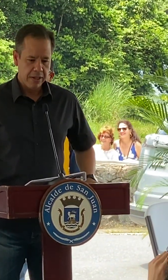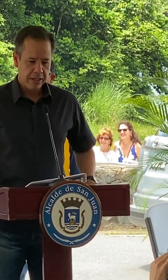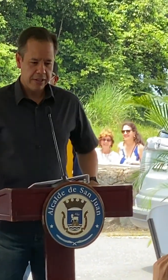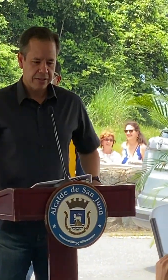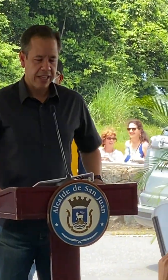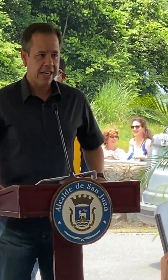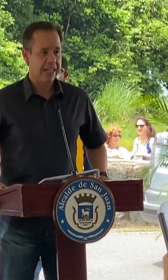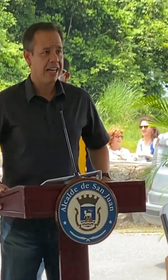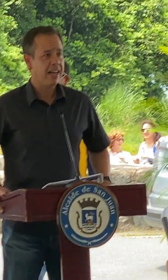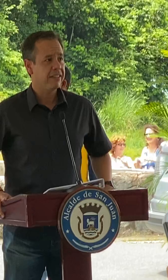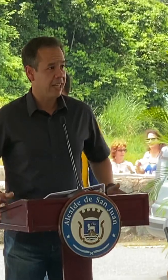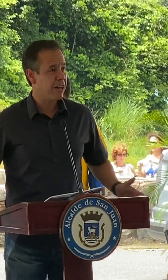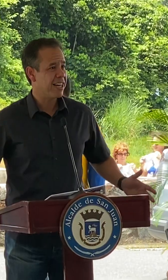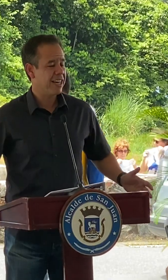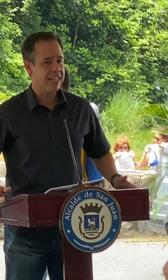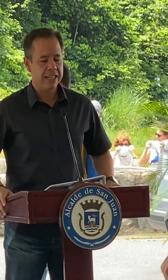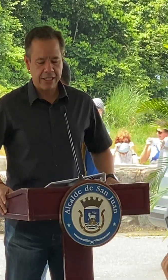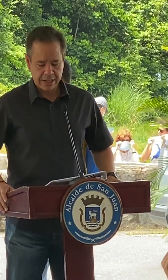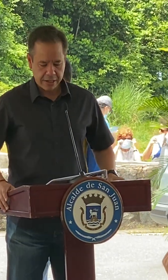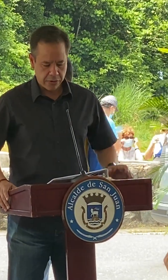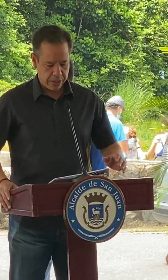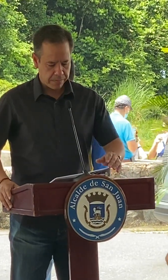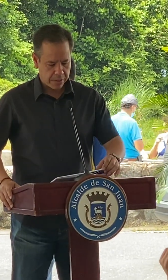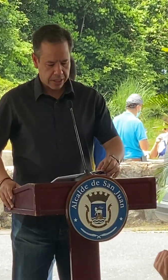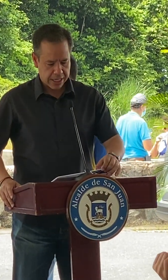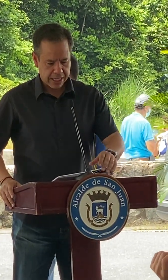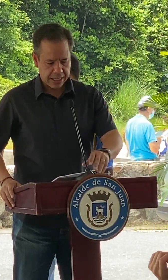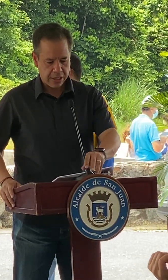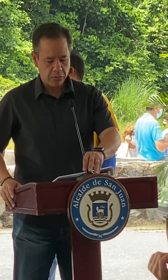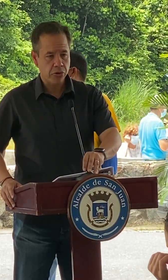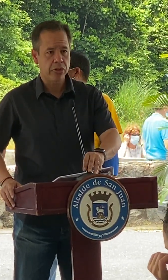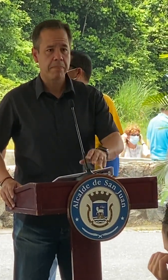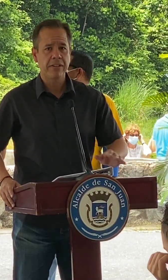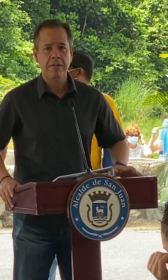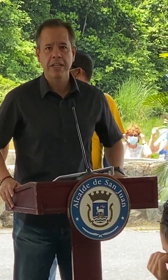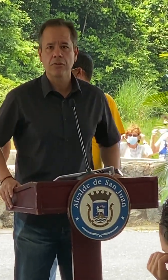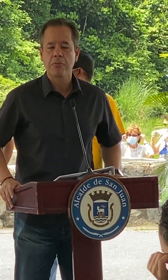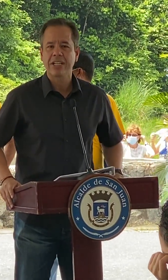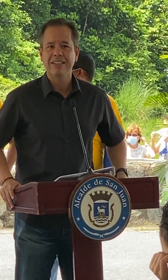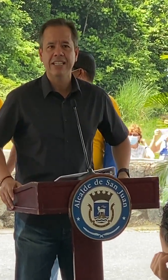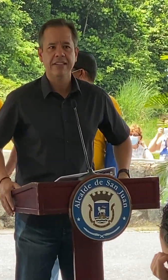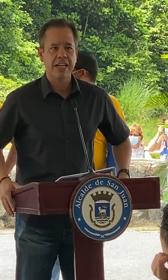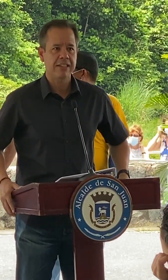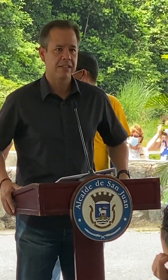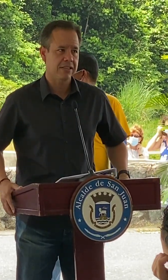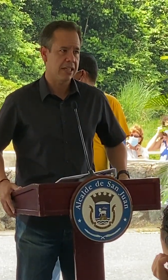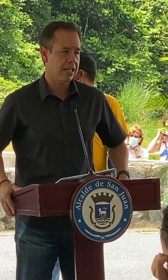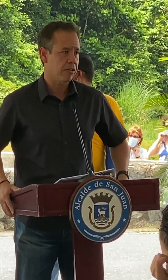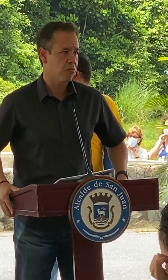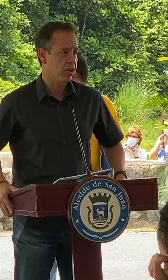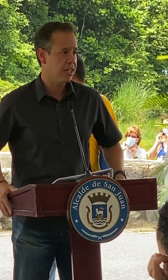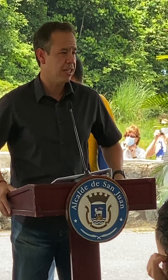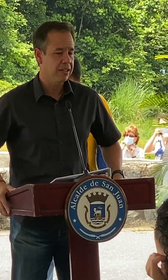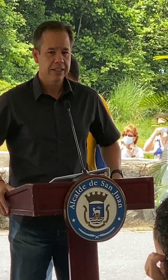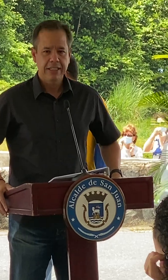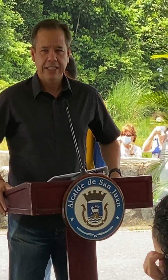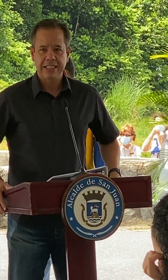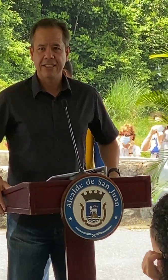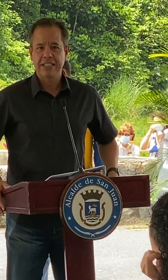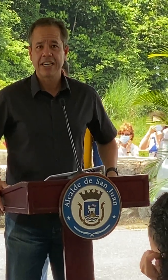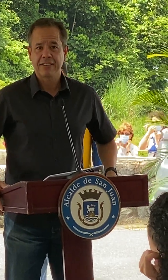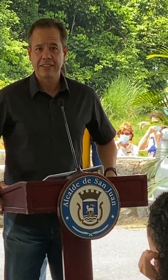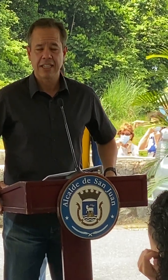hoy se haga sea una realidad en el día de hoy que ha tenido mucho desprendimiento porque entiende las necesidades de la comunidad